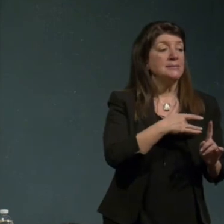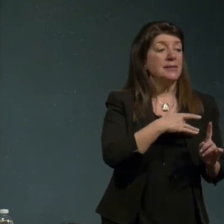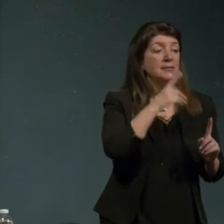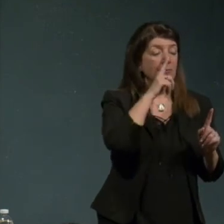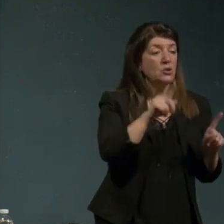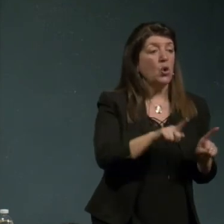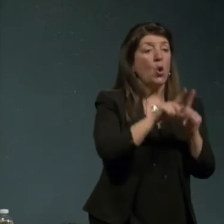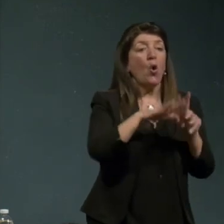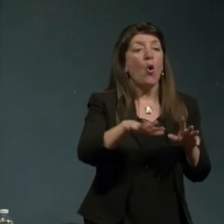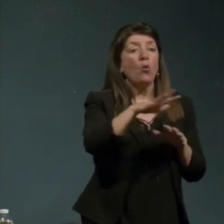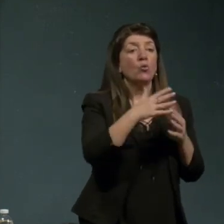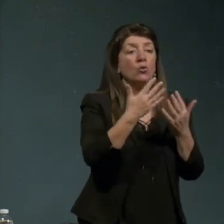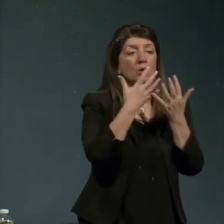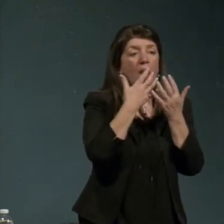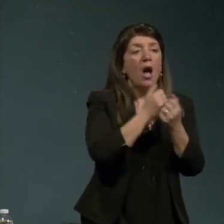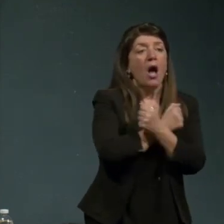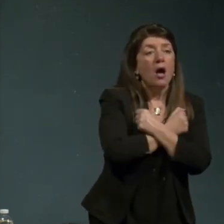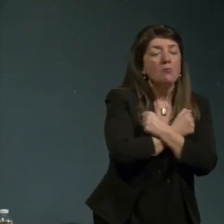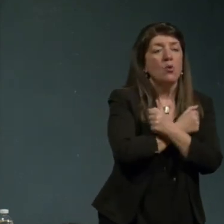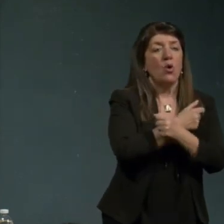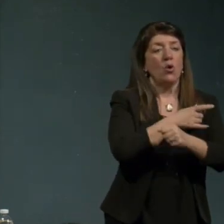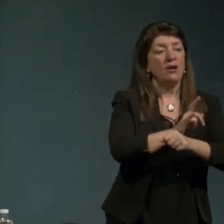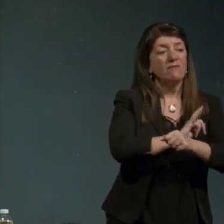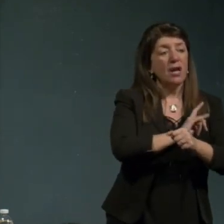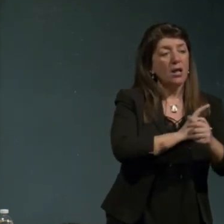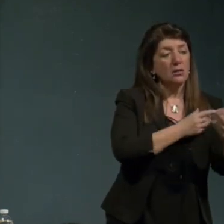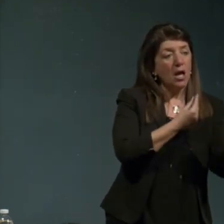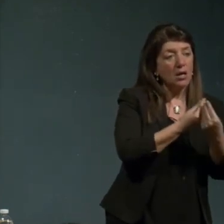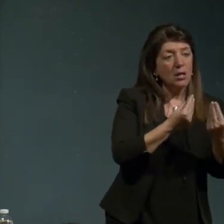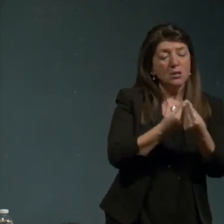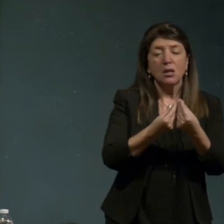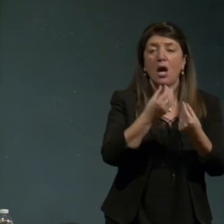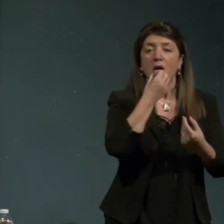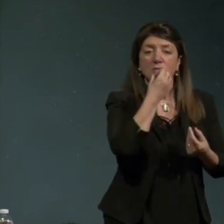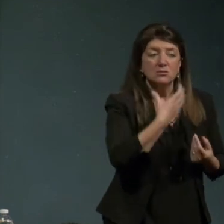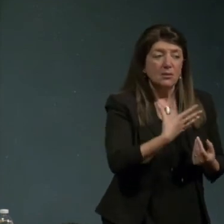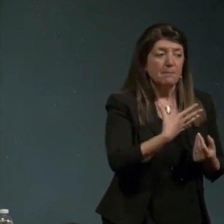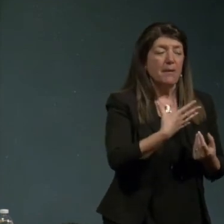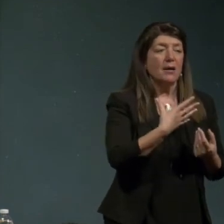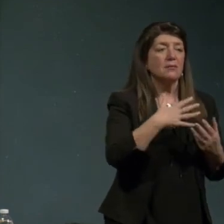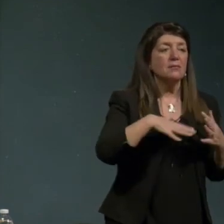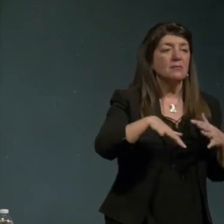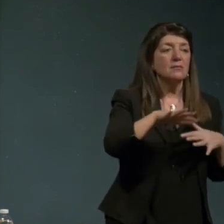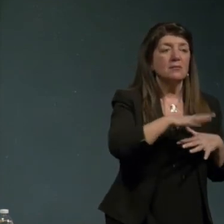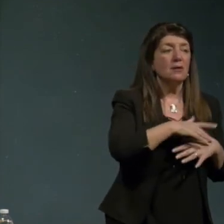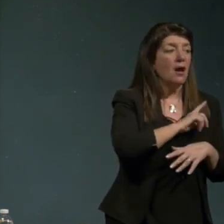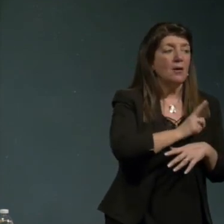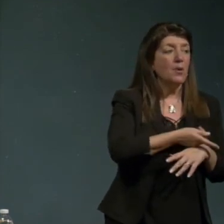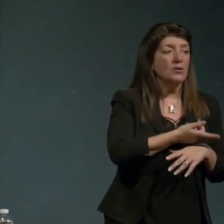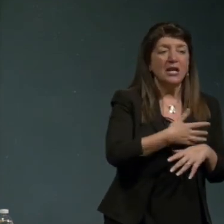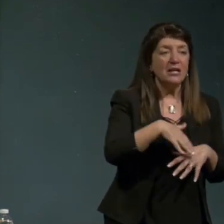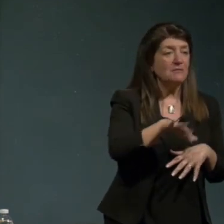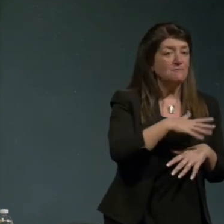fraternità di amore di sympathia il problema non è l'augmentation delle potere il problema